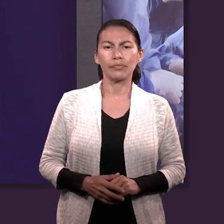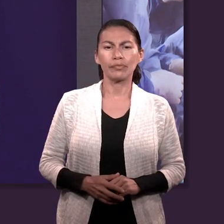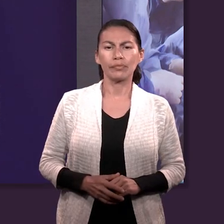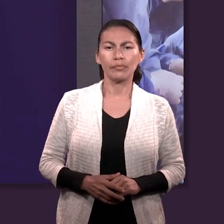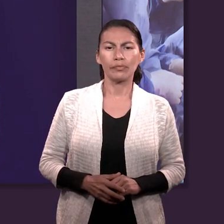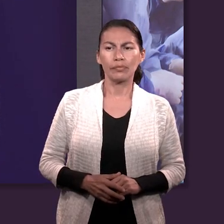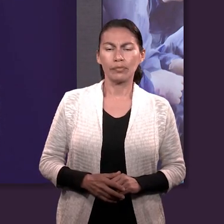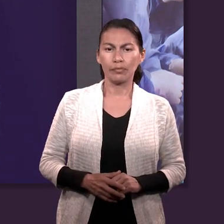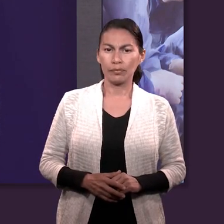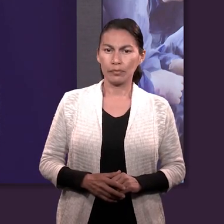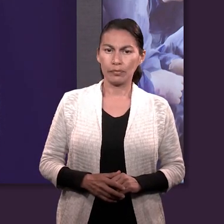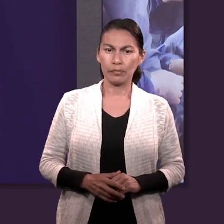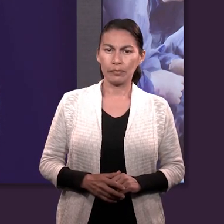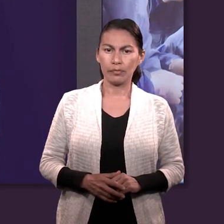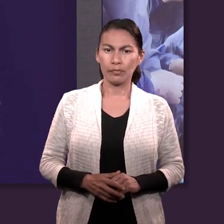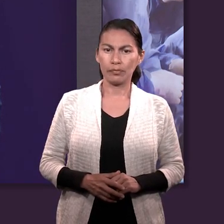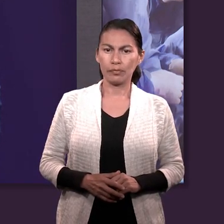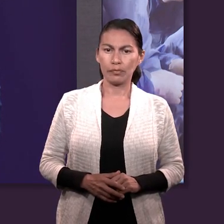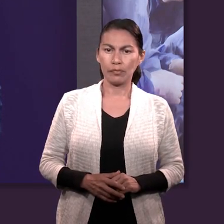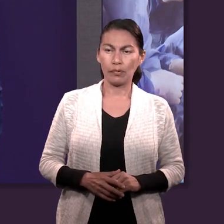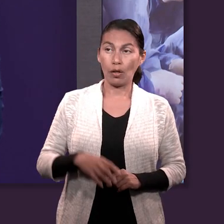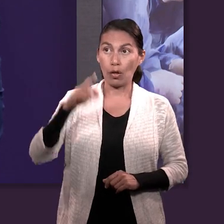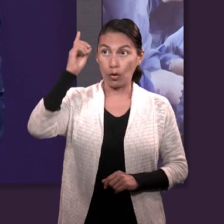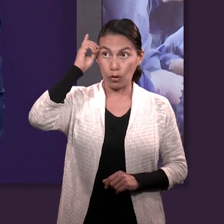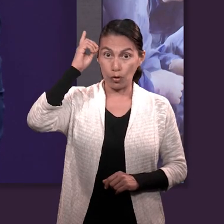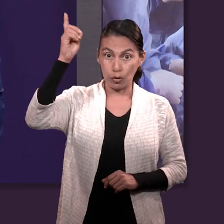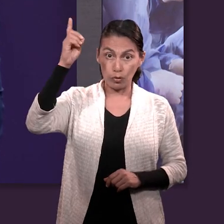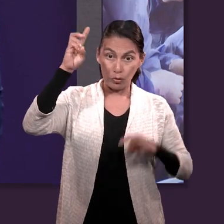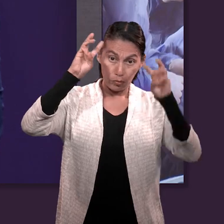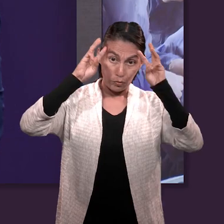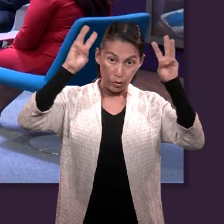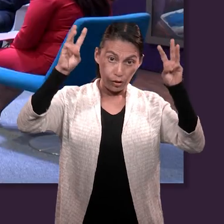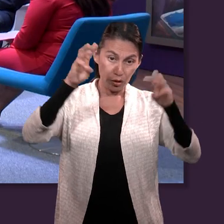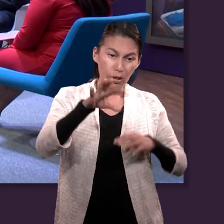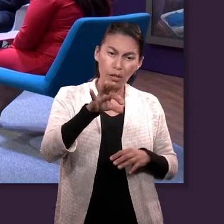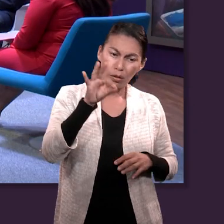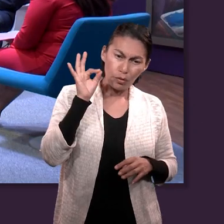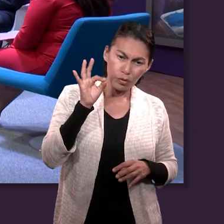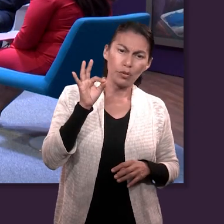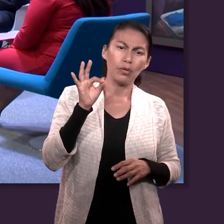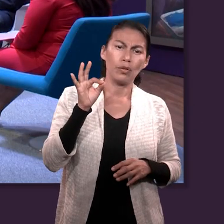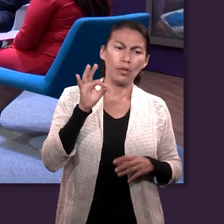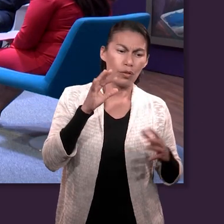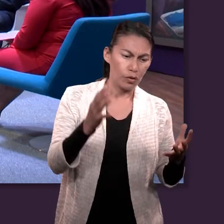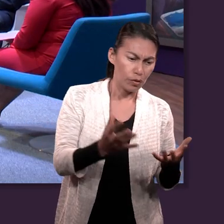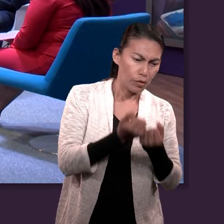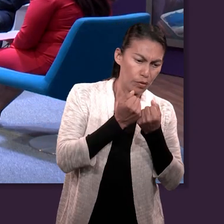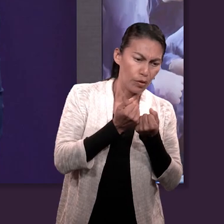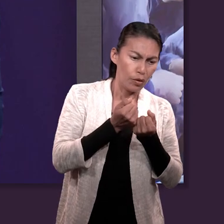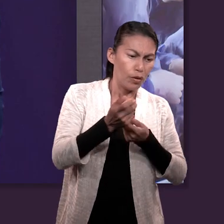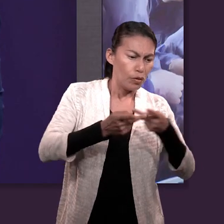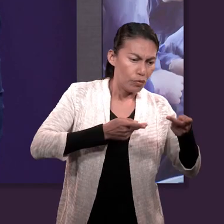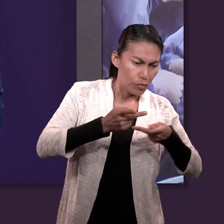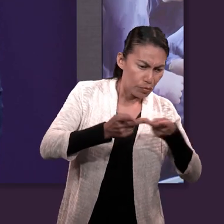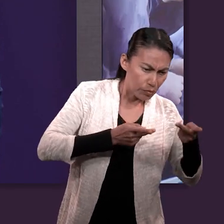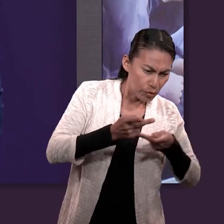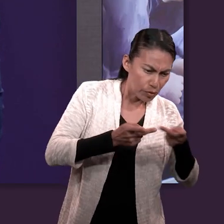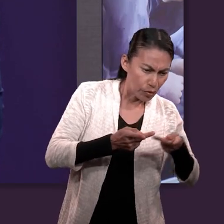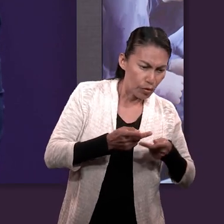de Israel. Porque Moisés fue elegido, salvado, preparado y